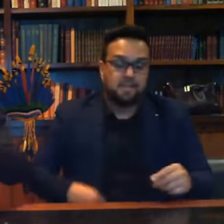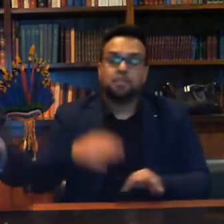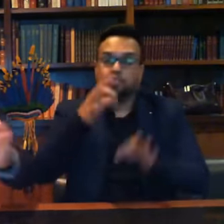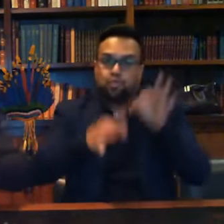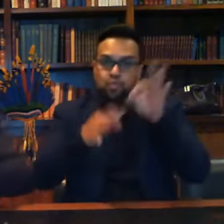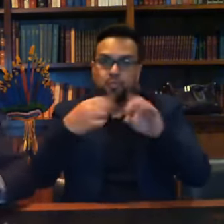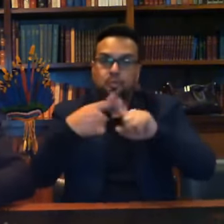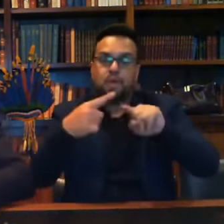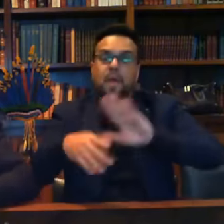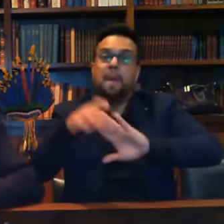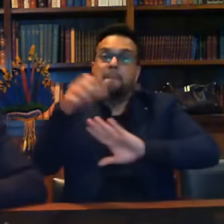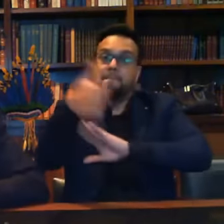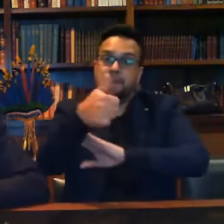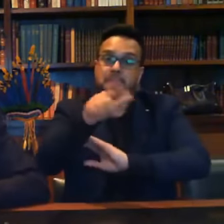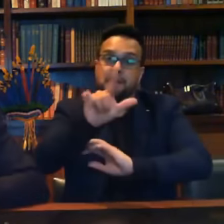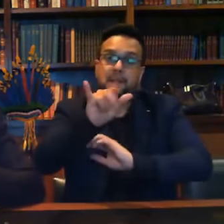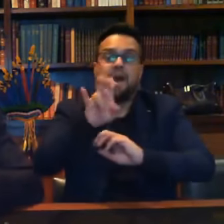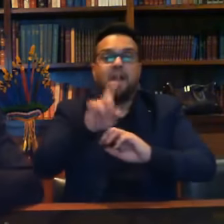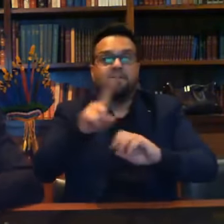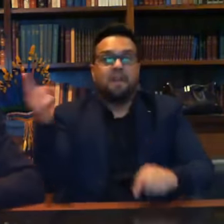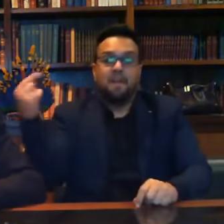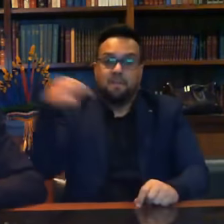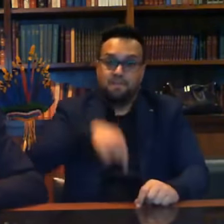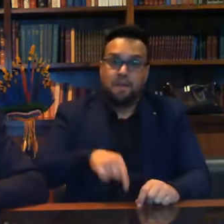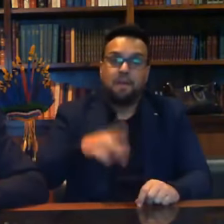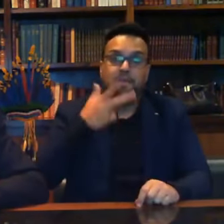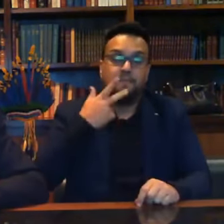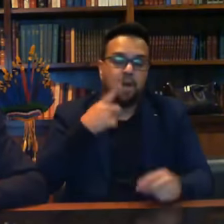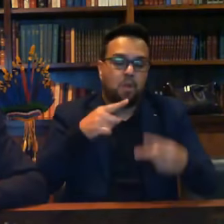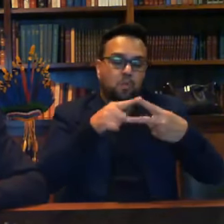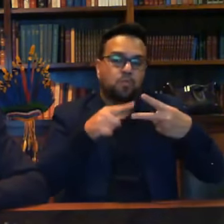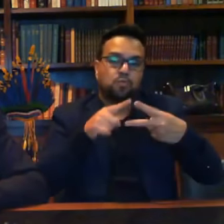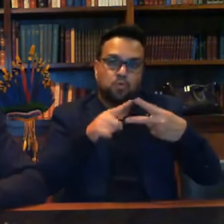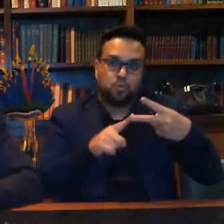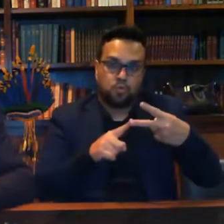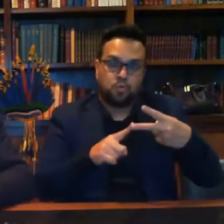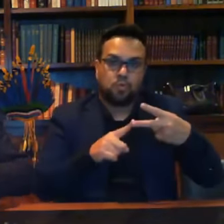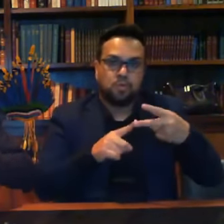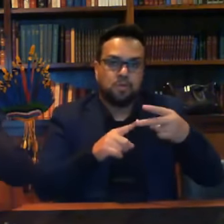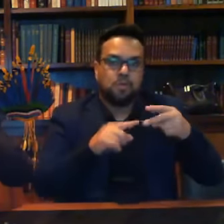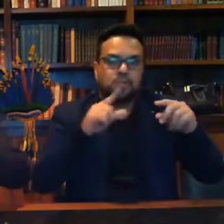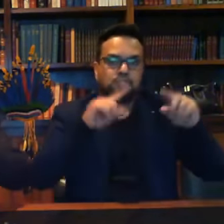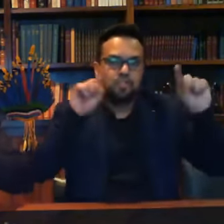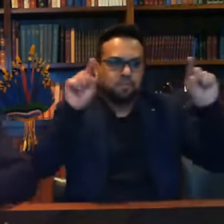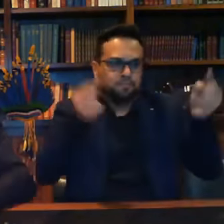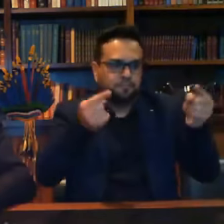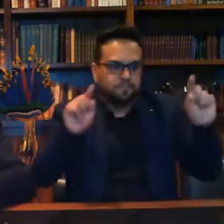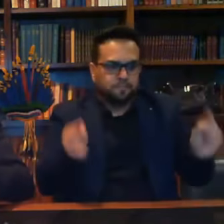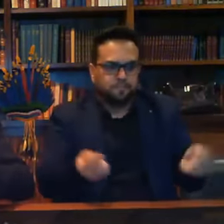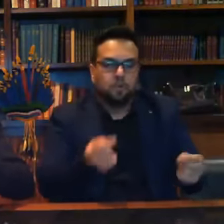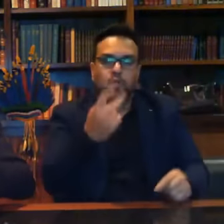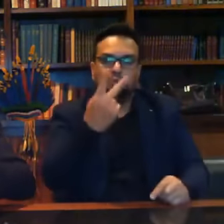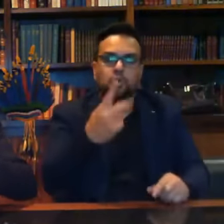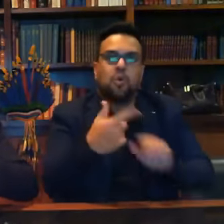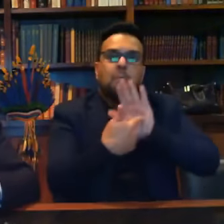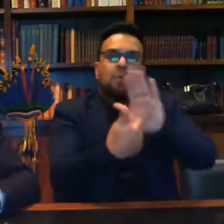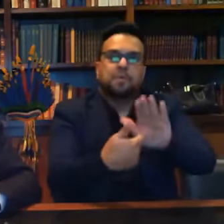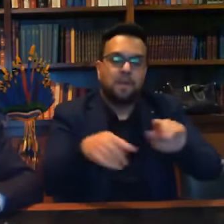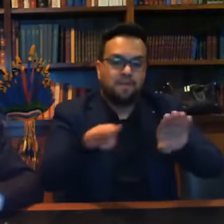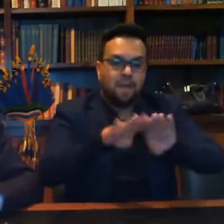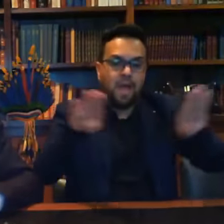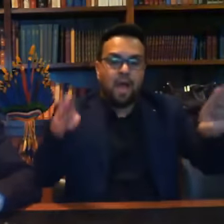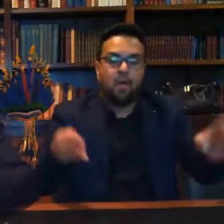e falou alguns trechos de dois inquéritos da Polícia Federal que apontavam que as urnas não podiam ser